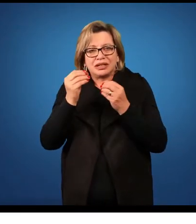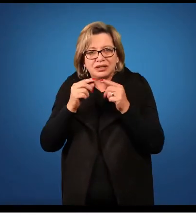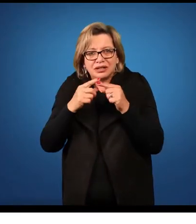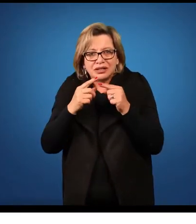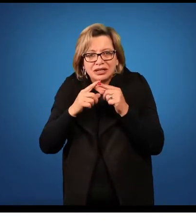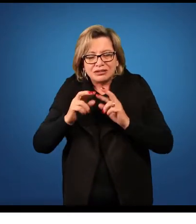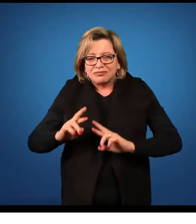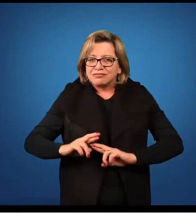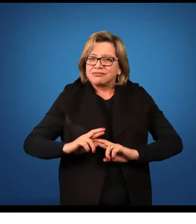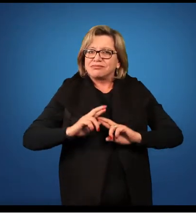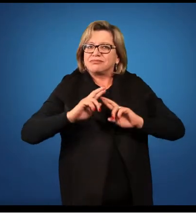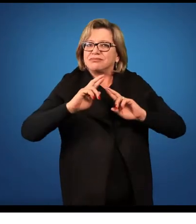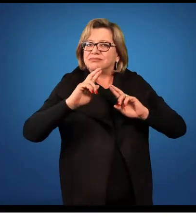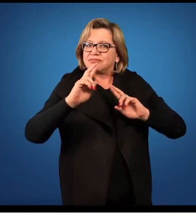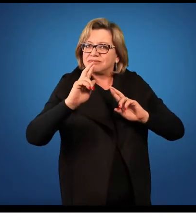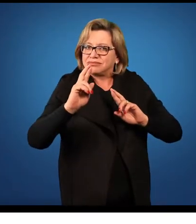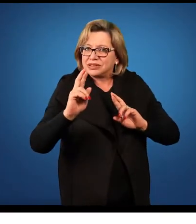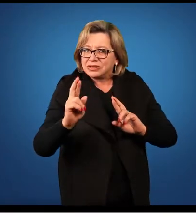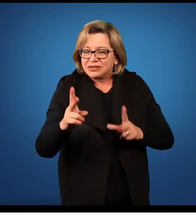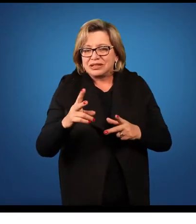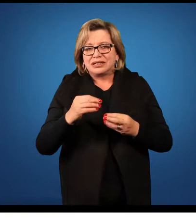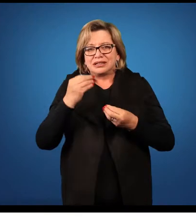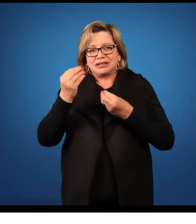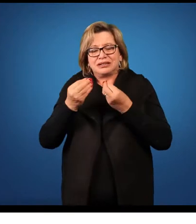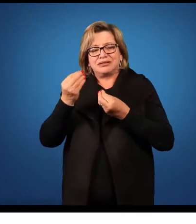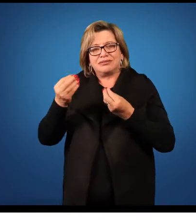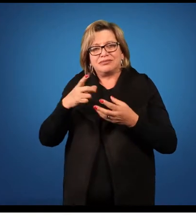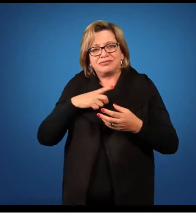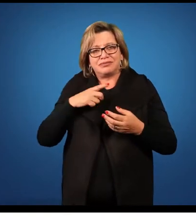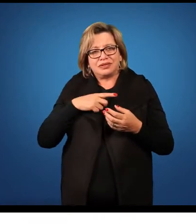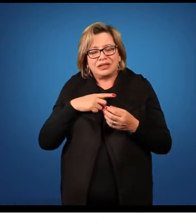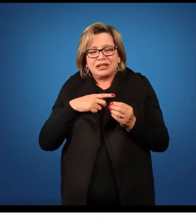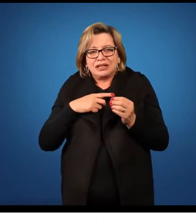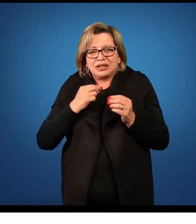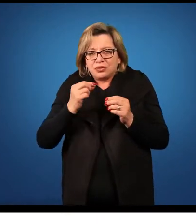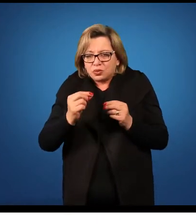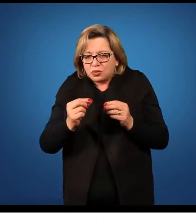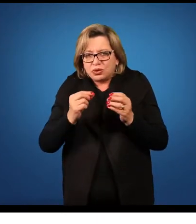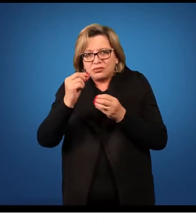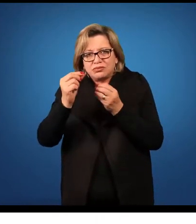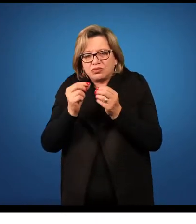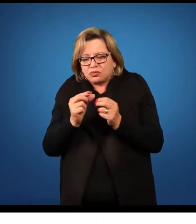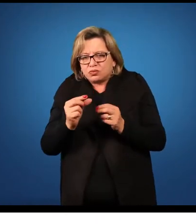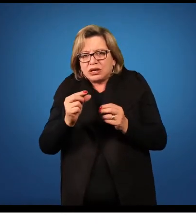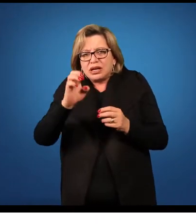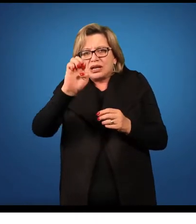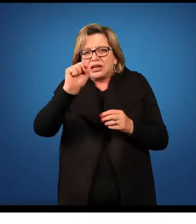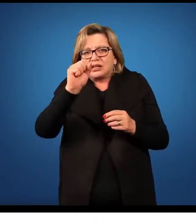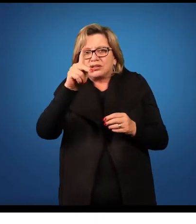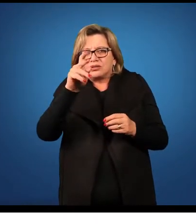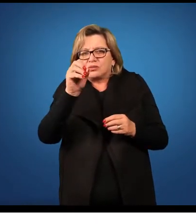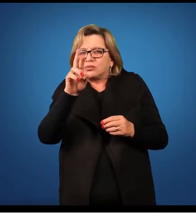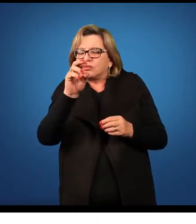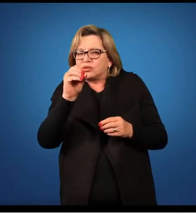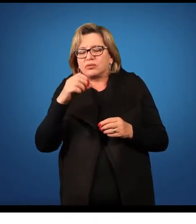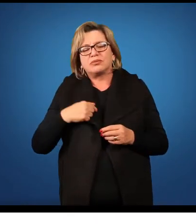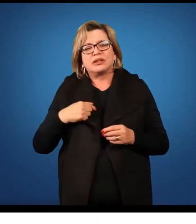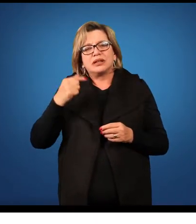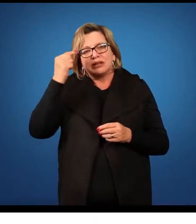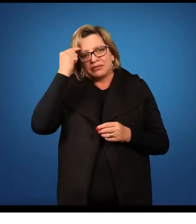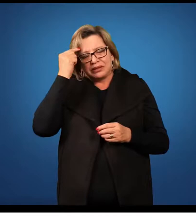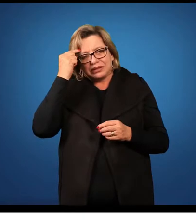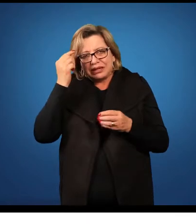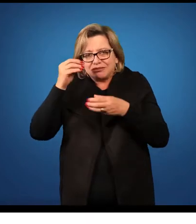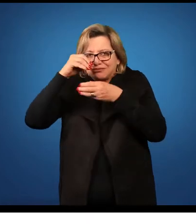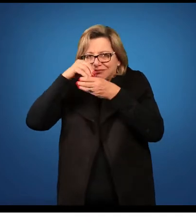diferenciação entre o tipo de esporo. Vamos pensar que em